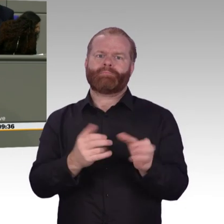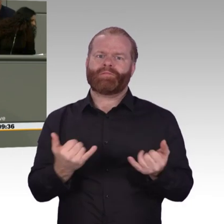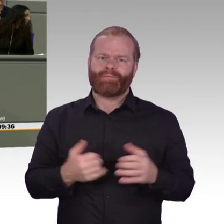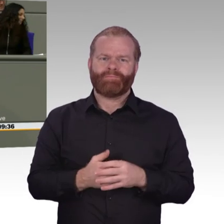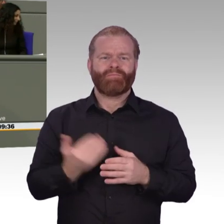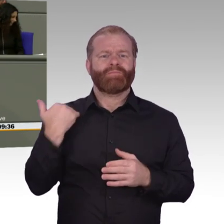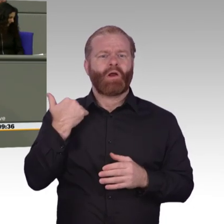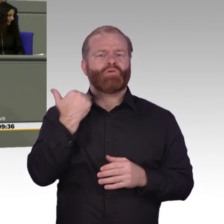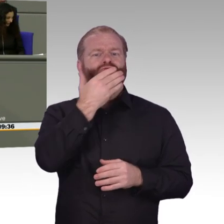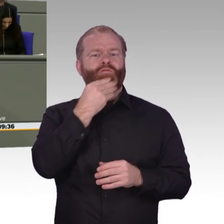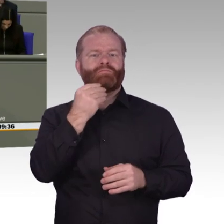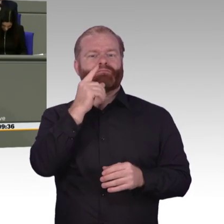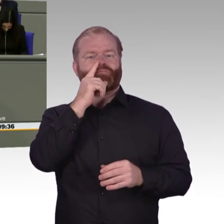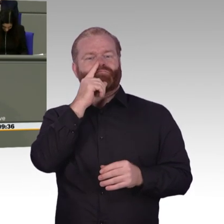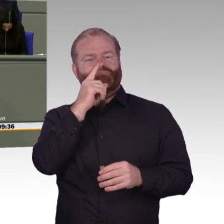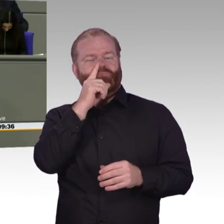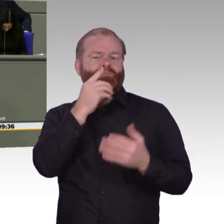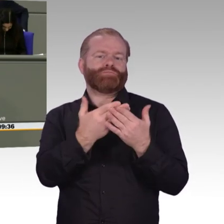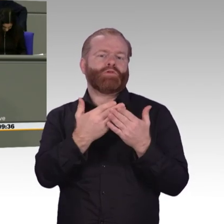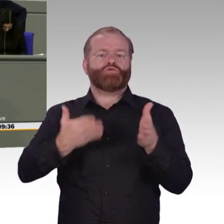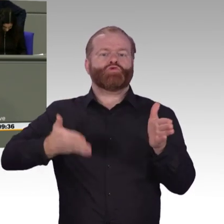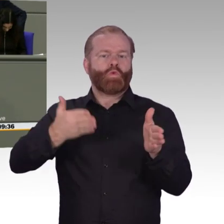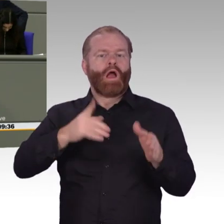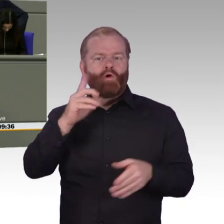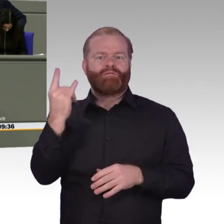und durchkommt durchs Land. Wo ist da Ihre Initiative? Wann geht das endlich voran?